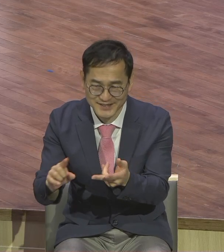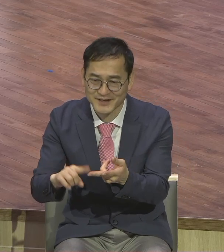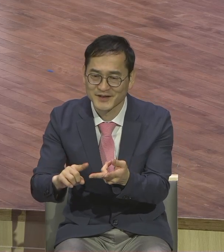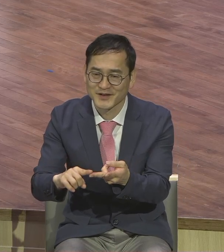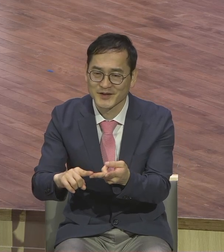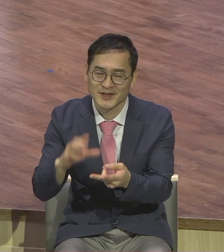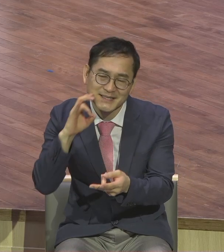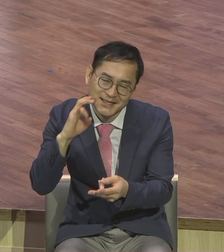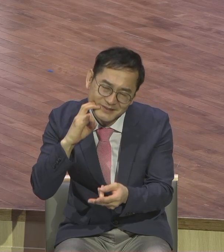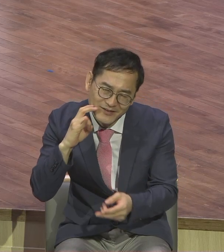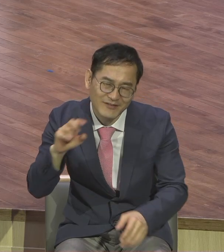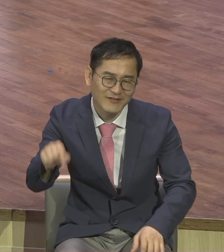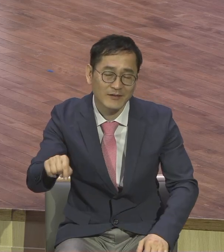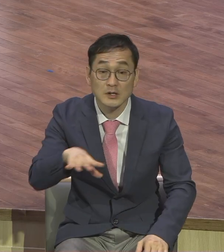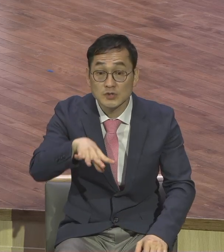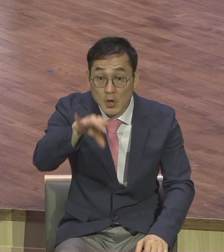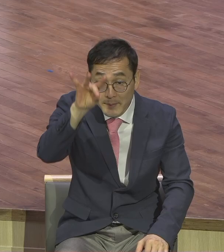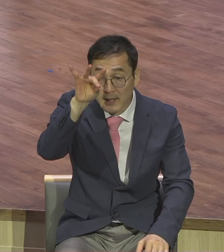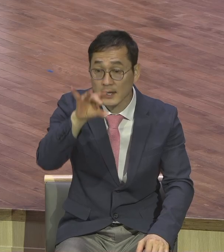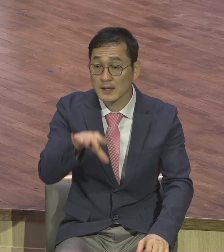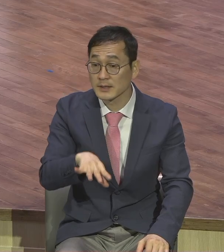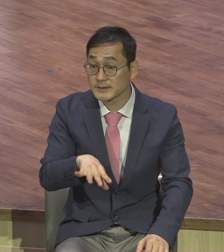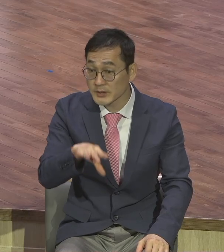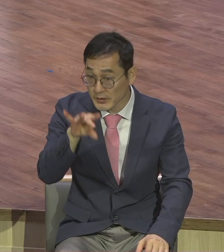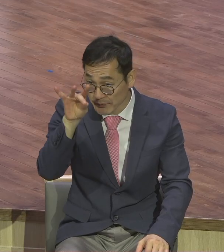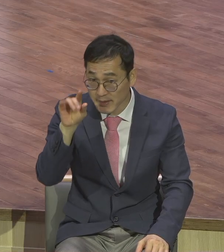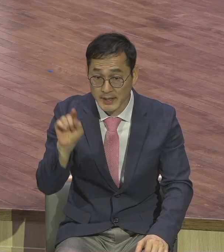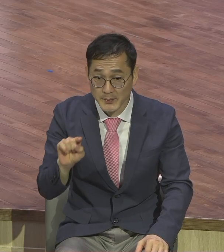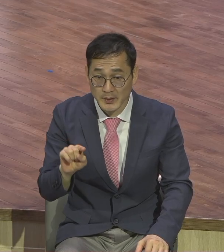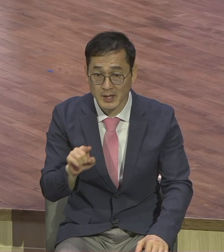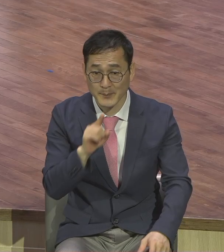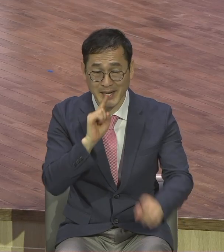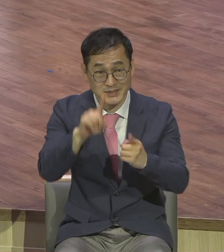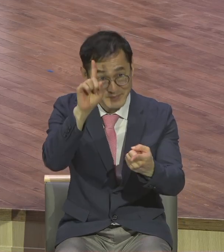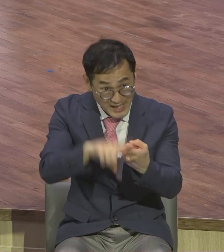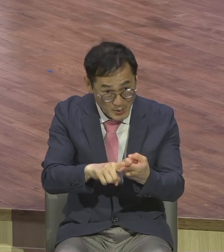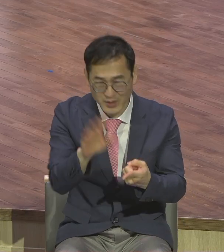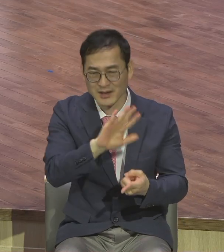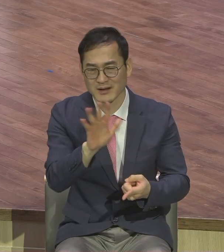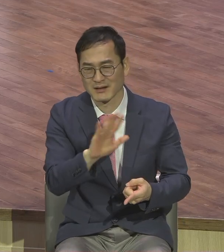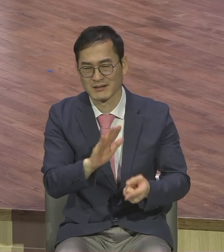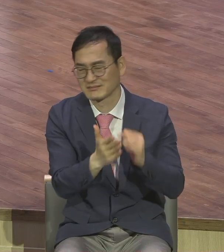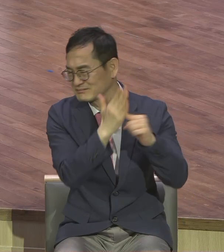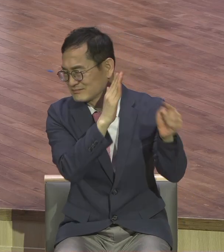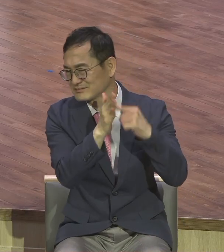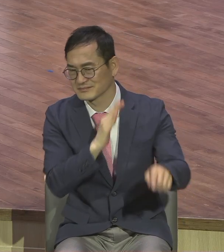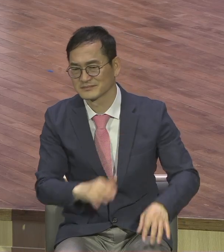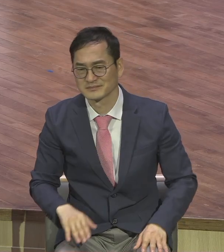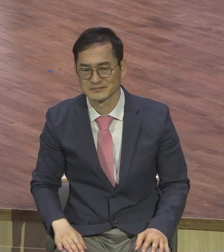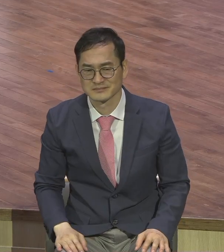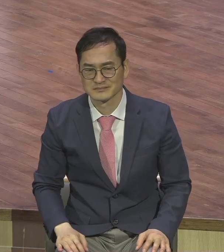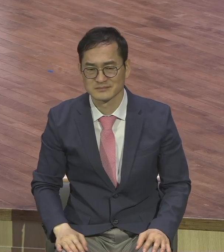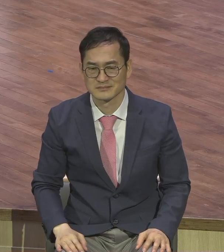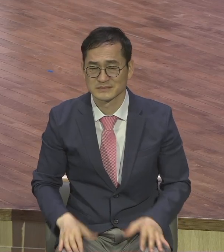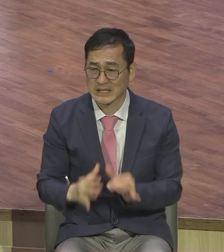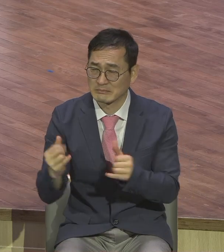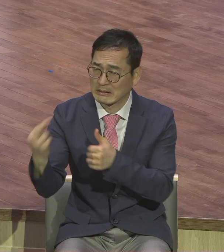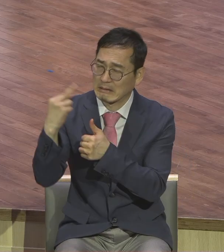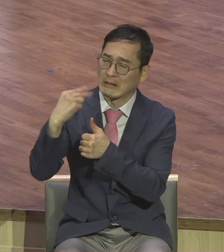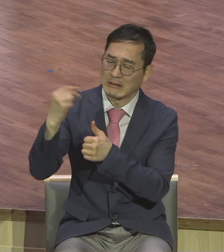이들은 처음에는 말씀대로 살았습니다. 비난하고 조롱의 대상이 되었습니다. 그런데